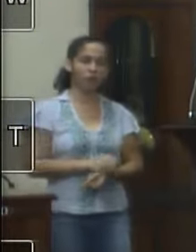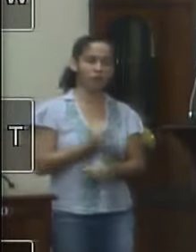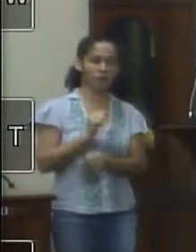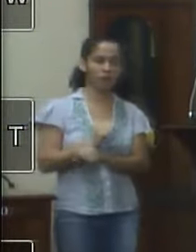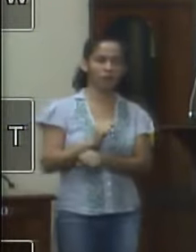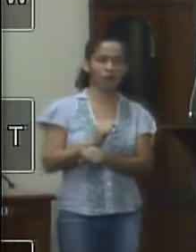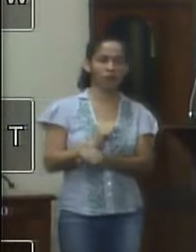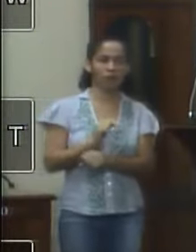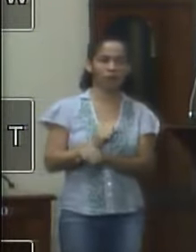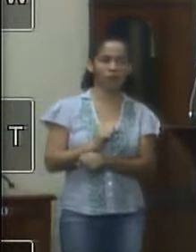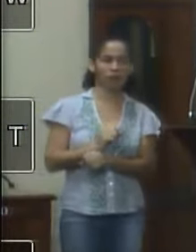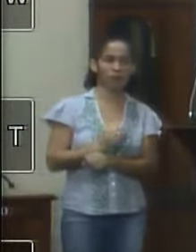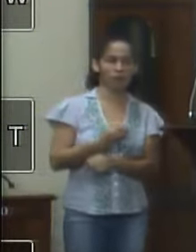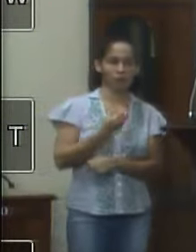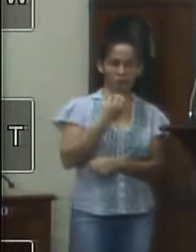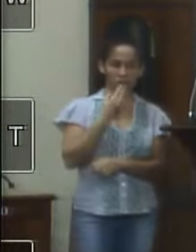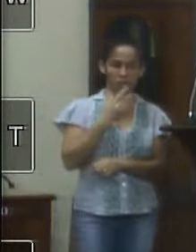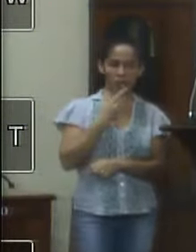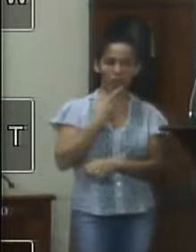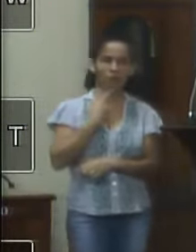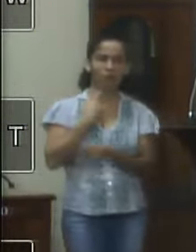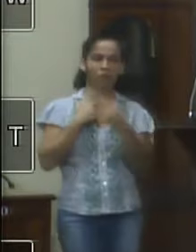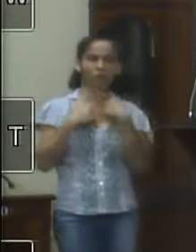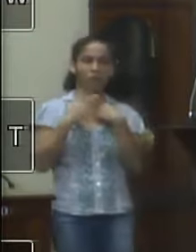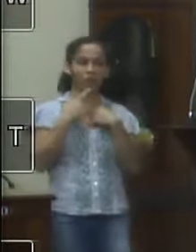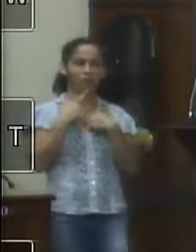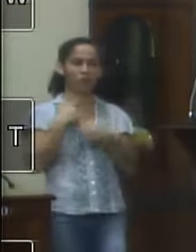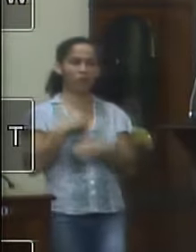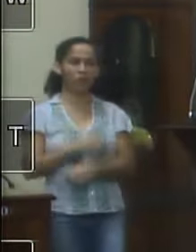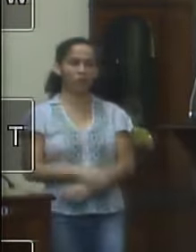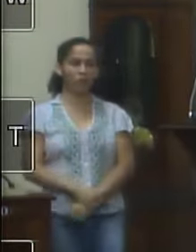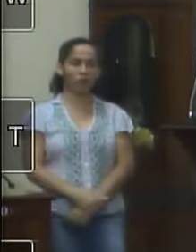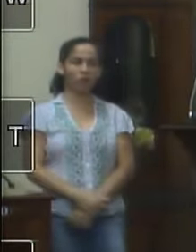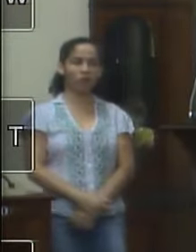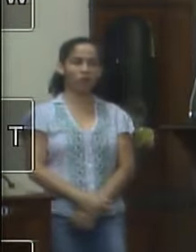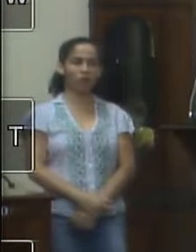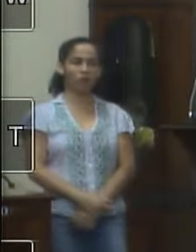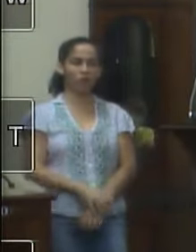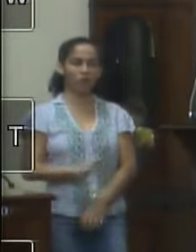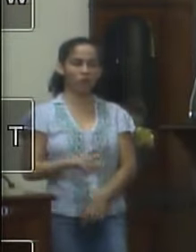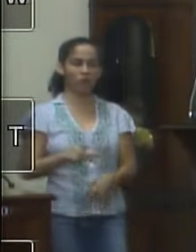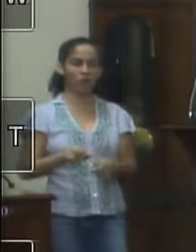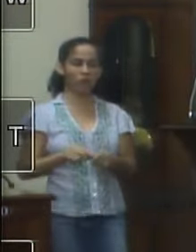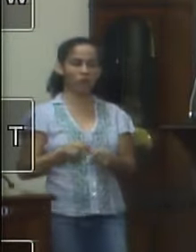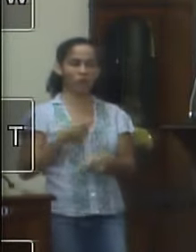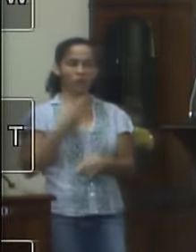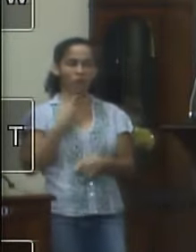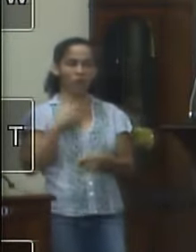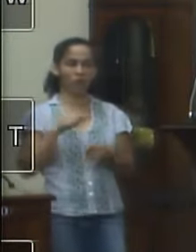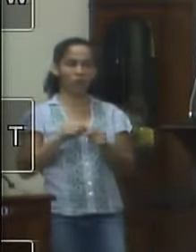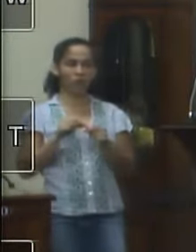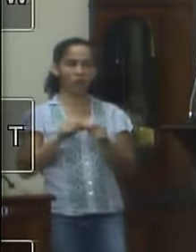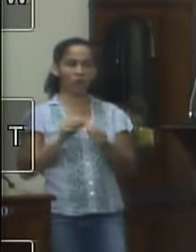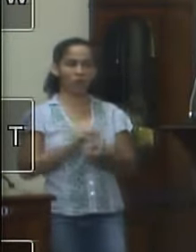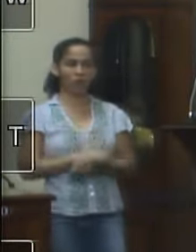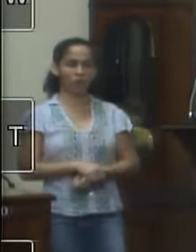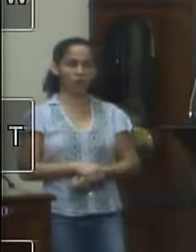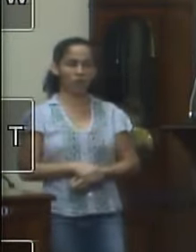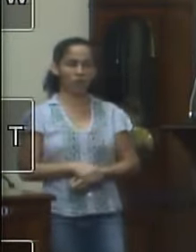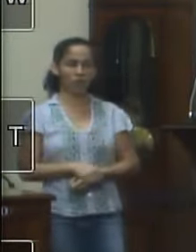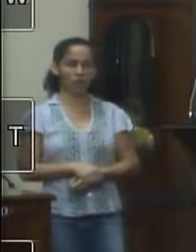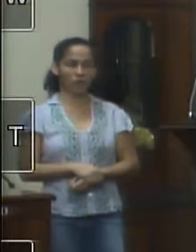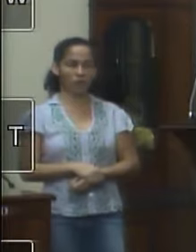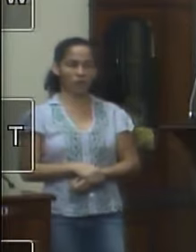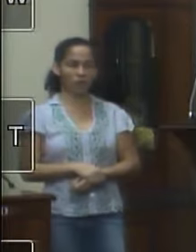aguardando a boa vontade e eu já estava com intenção de fazer isso há algum tempo